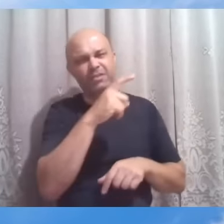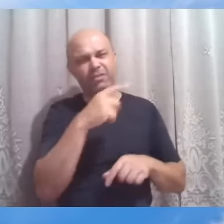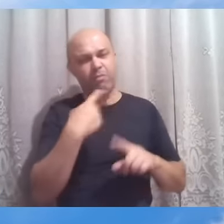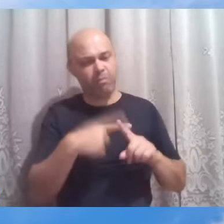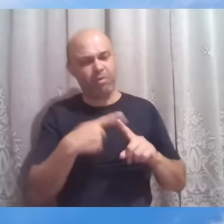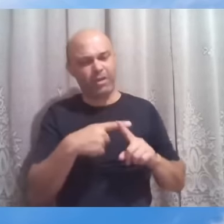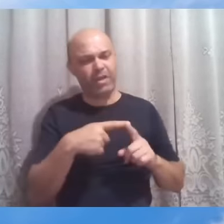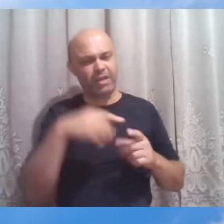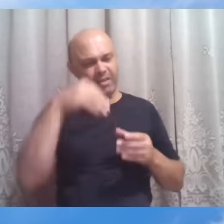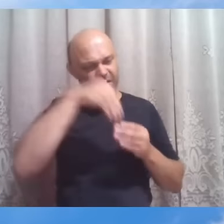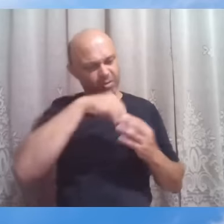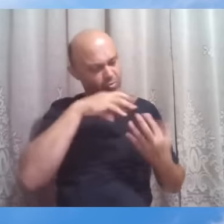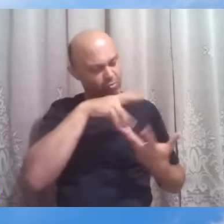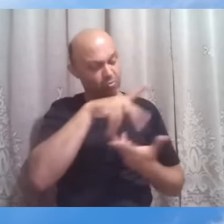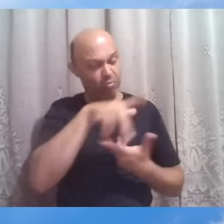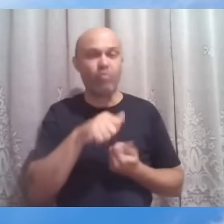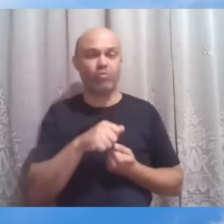morto.